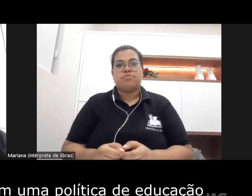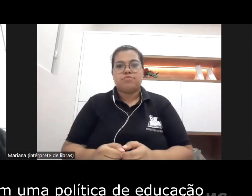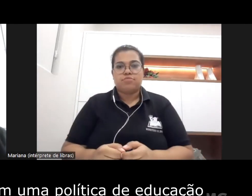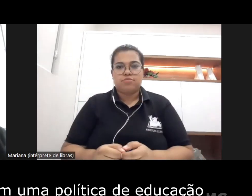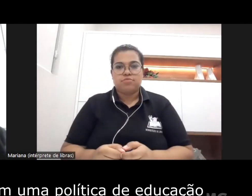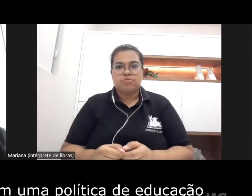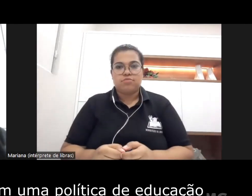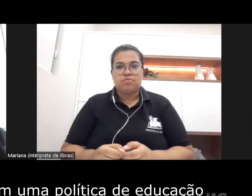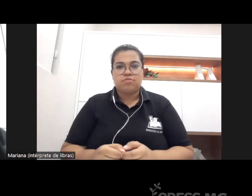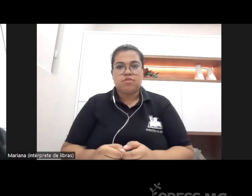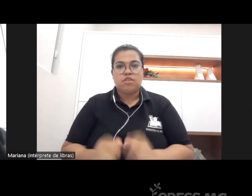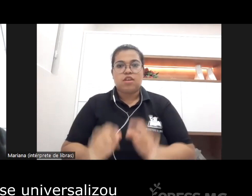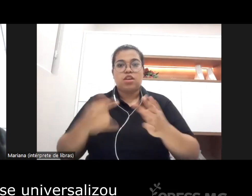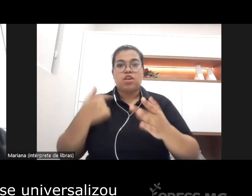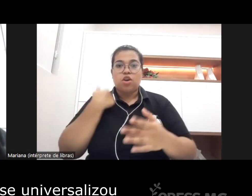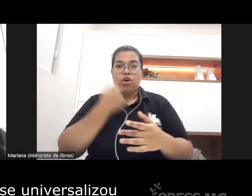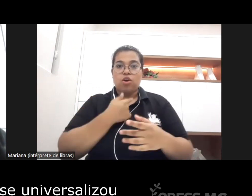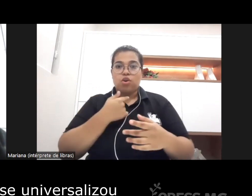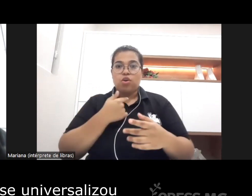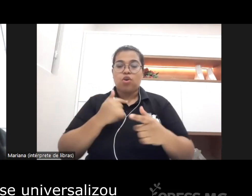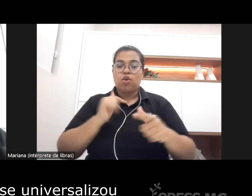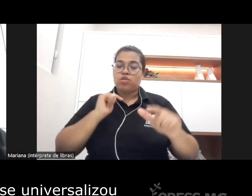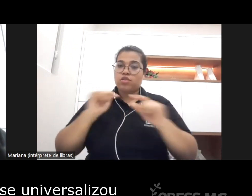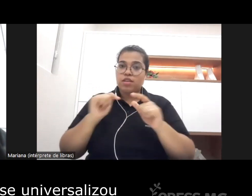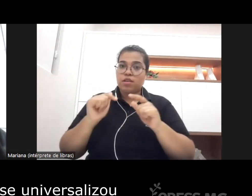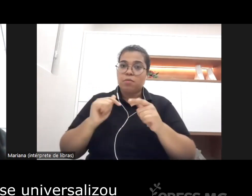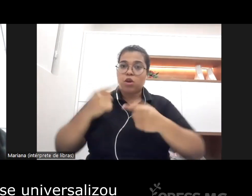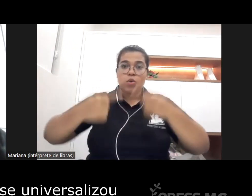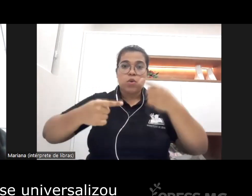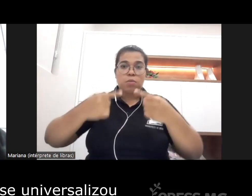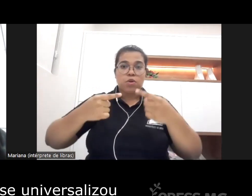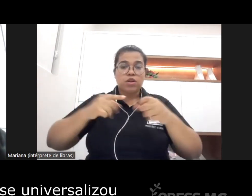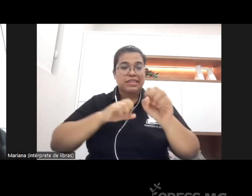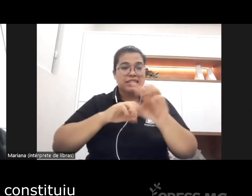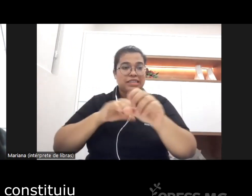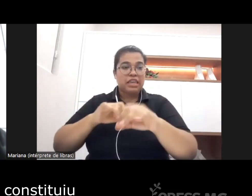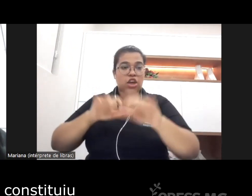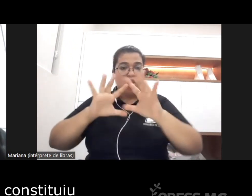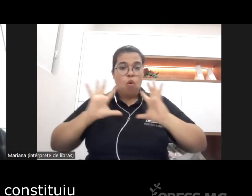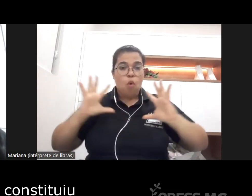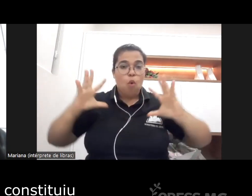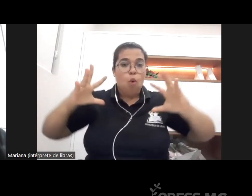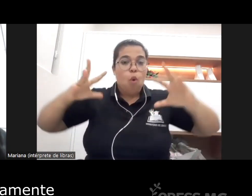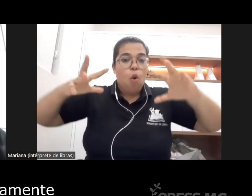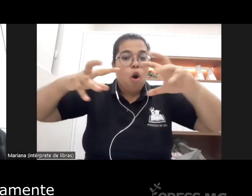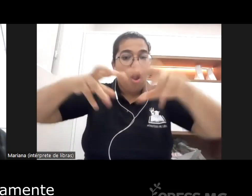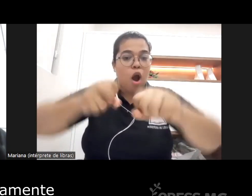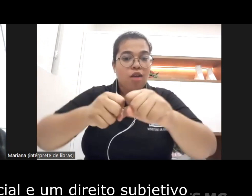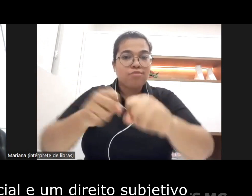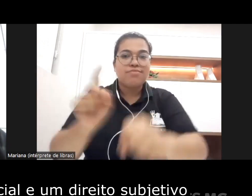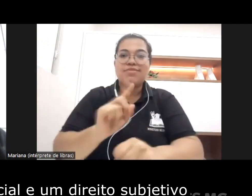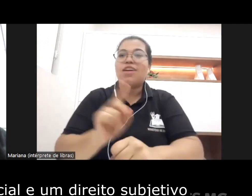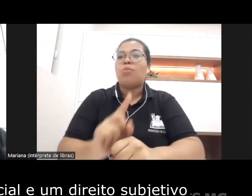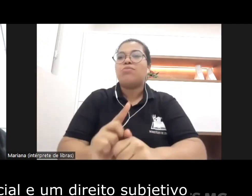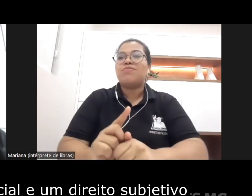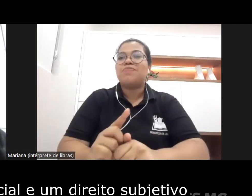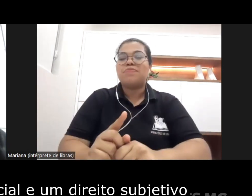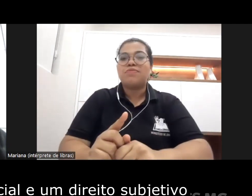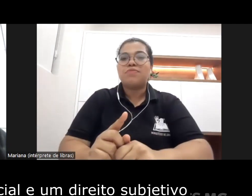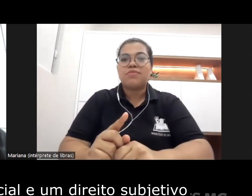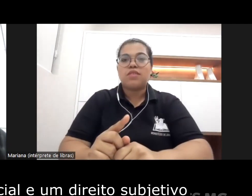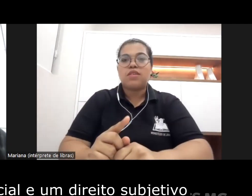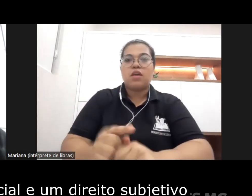uma política de educação que ainda não se universalizou e não se constituiu efetivamente enquanto um direito